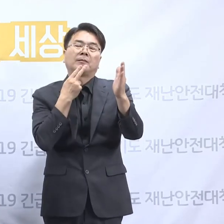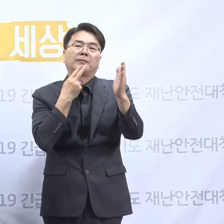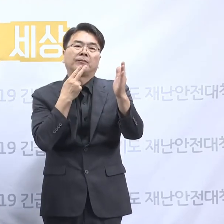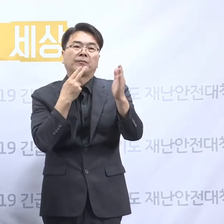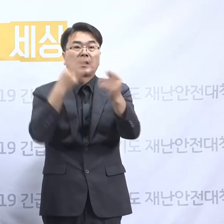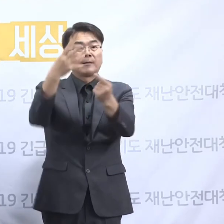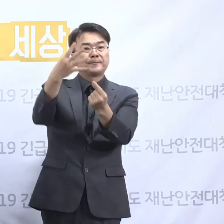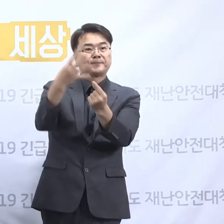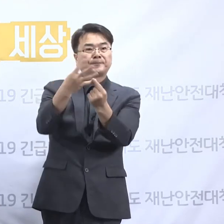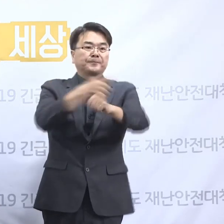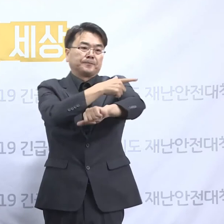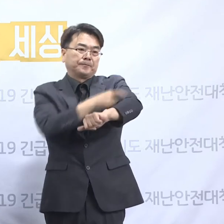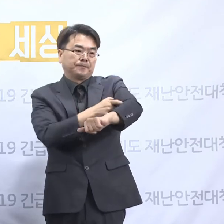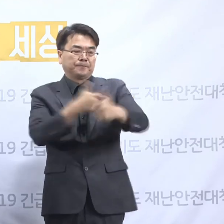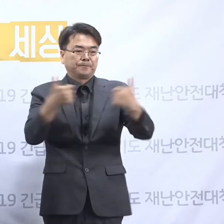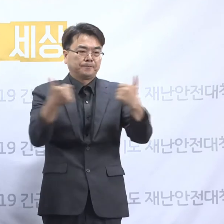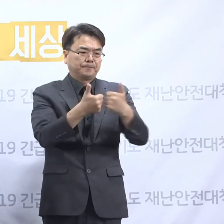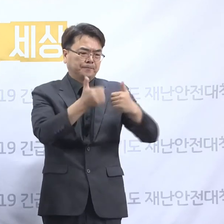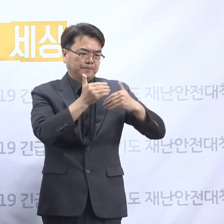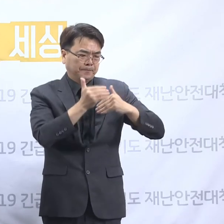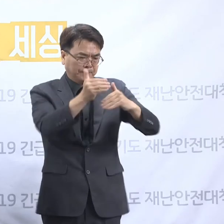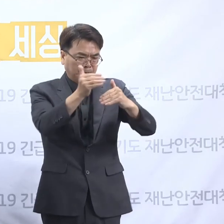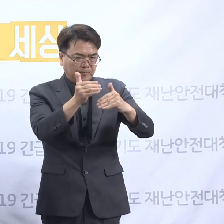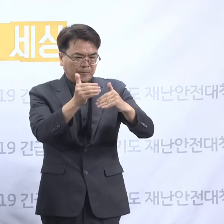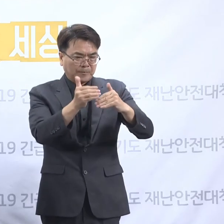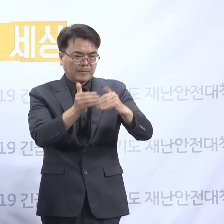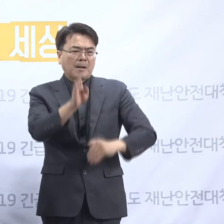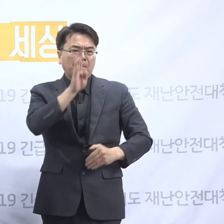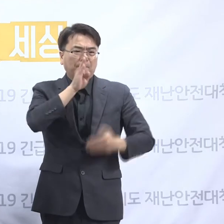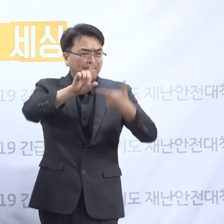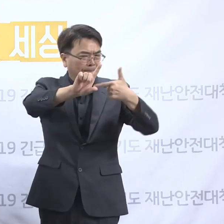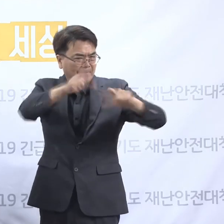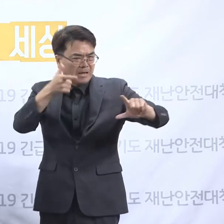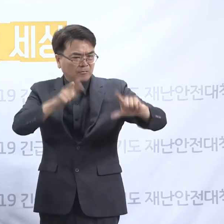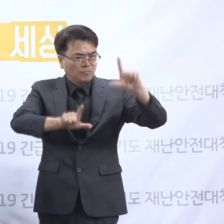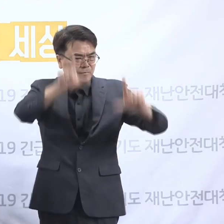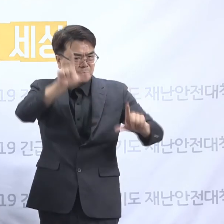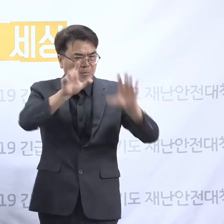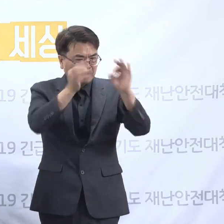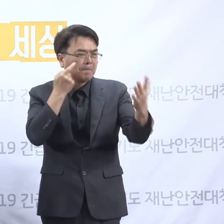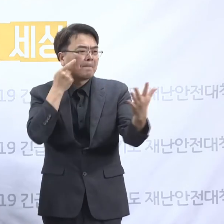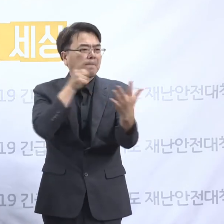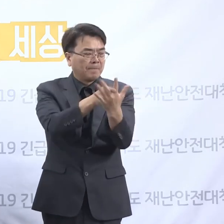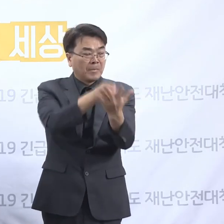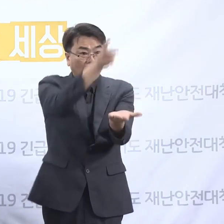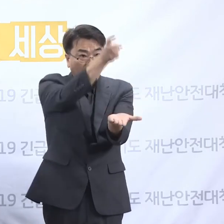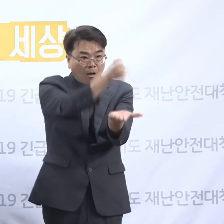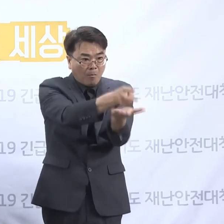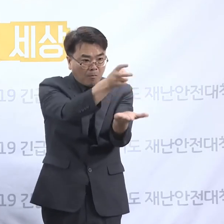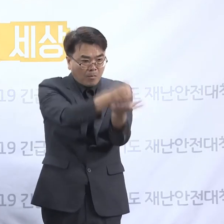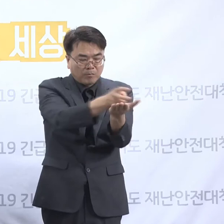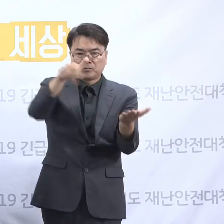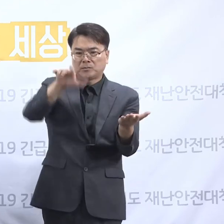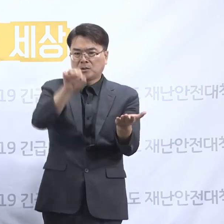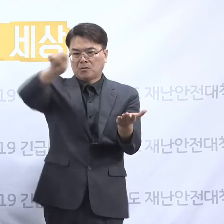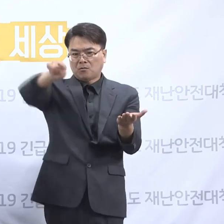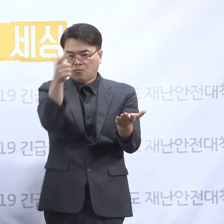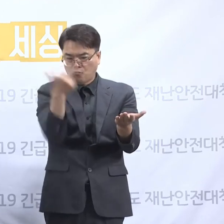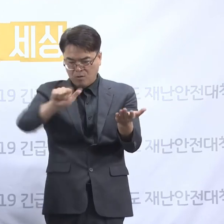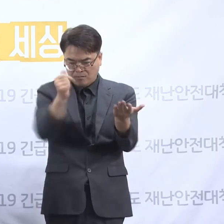넷째, 이사회의 의결과정에 부당한 행위가 발생하였습니다. 법률과 정관 리배의 문제입니다.